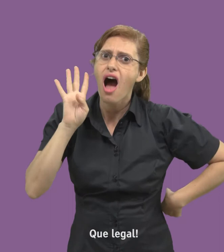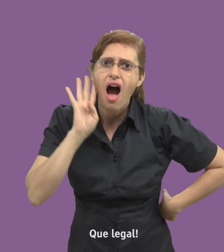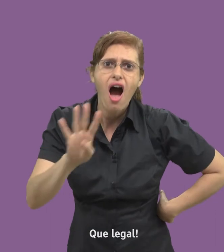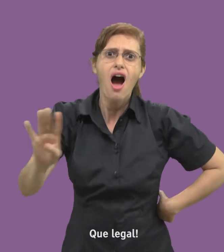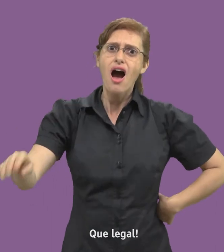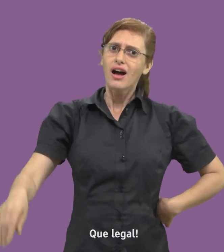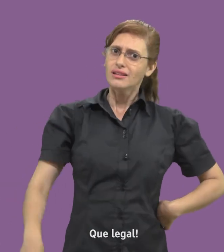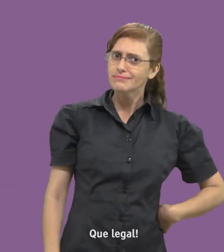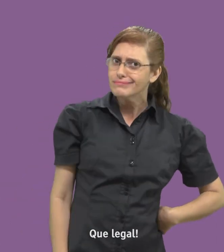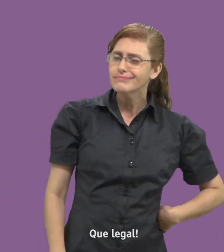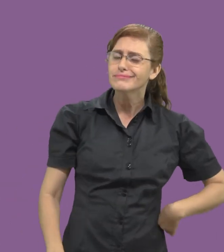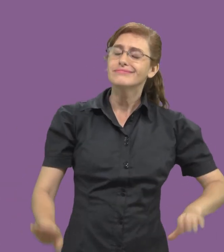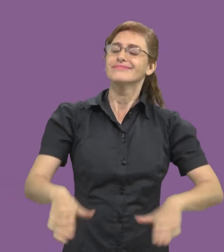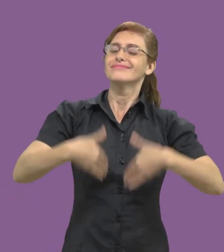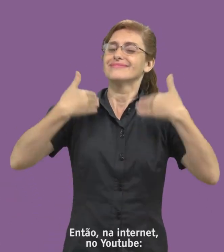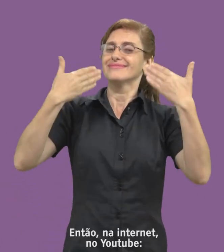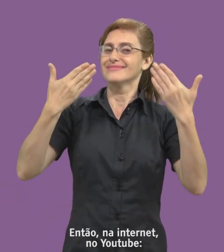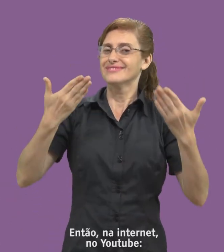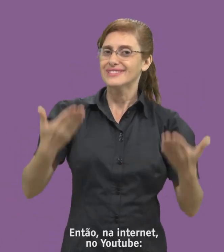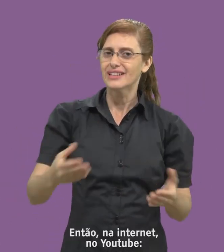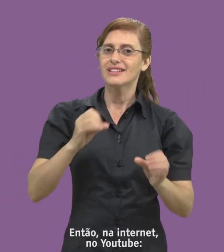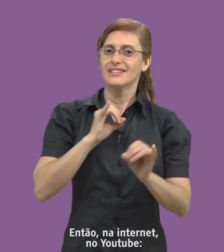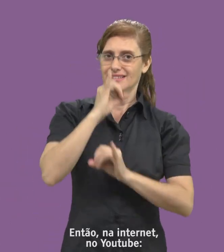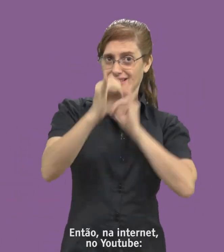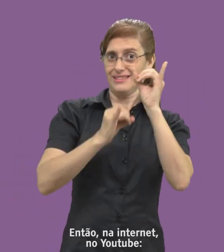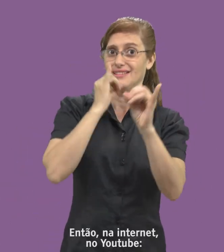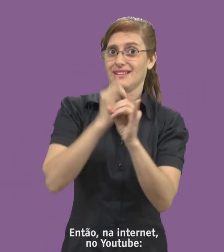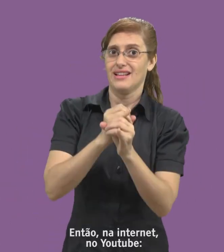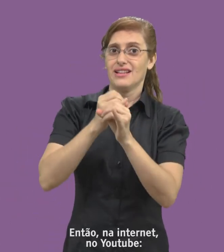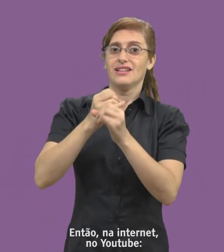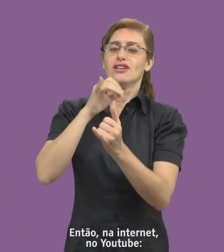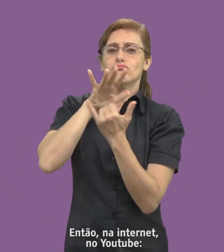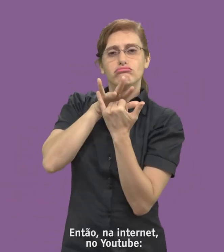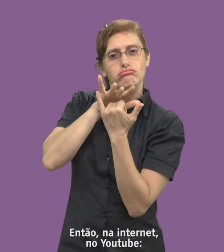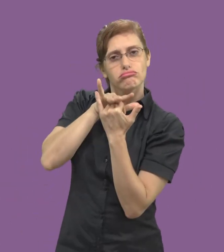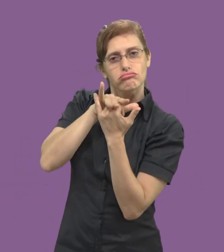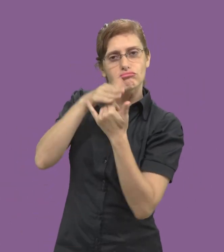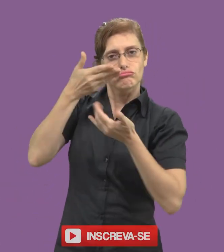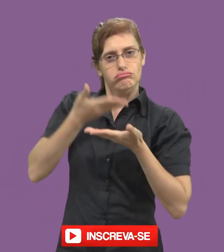Que legal! Então, na internet, no YouTube, esse aqui.